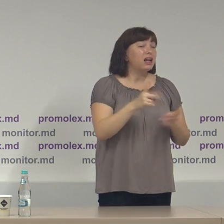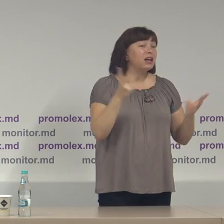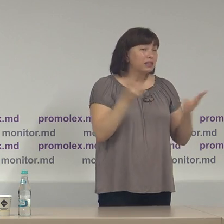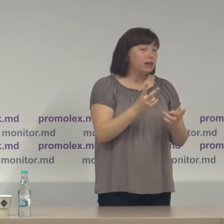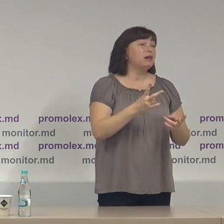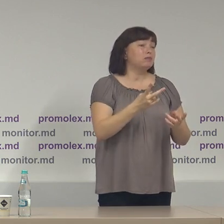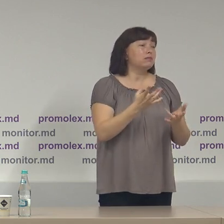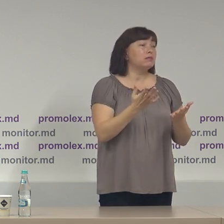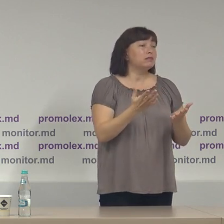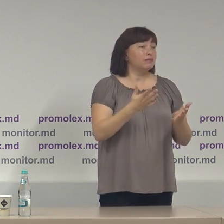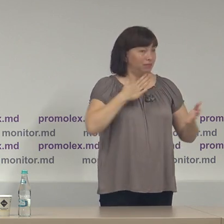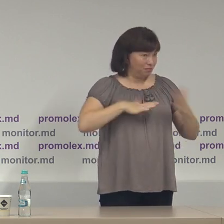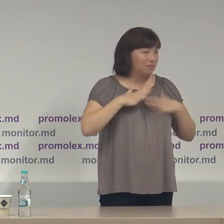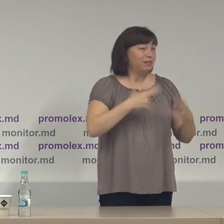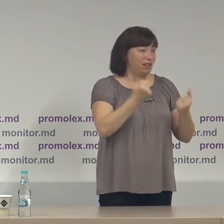salutabilă,